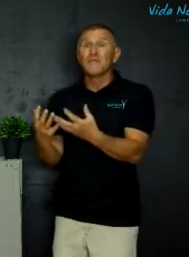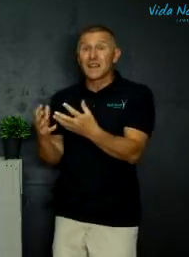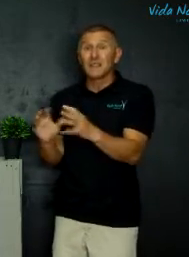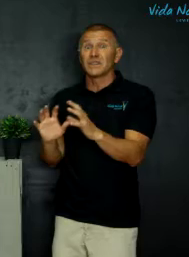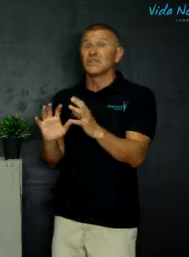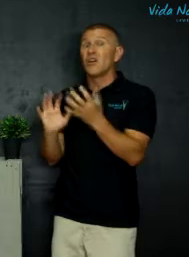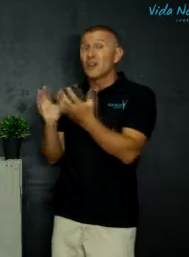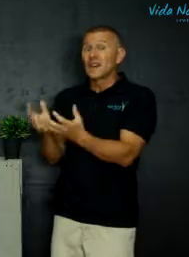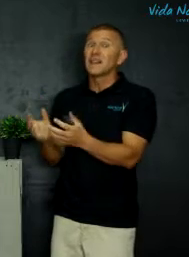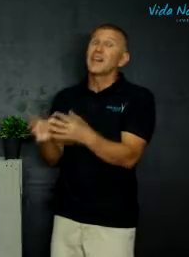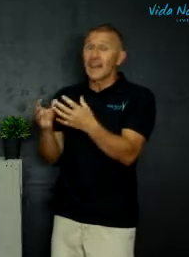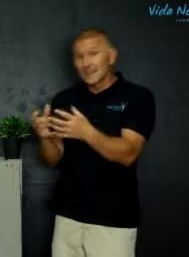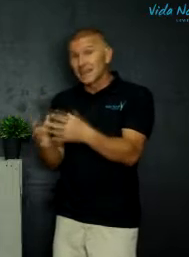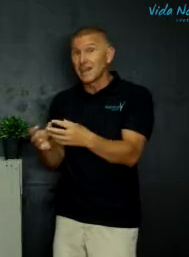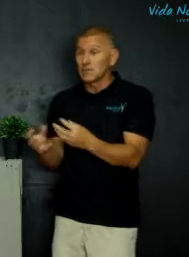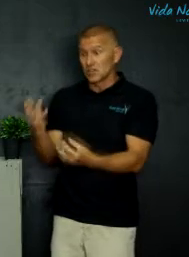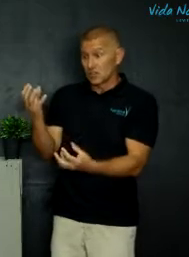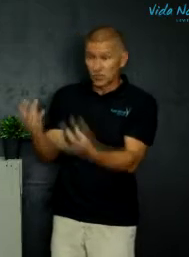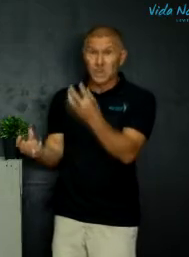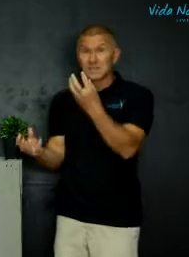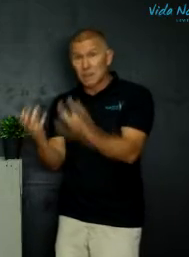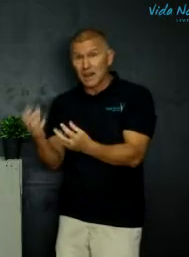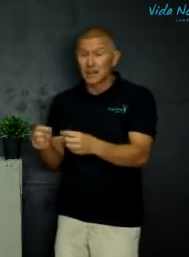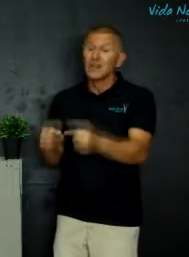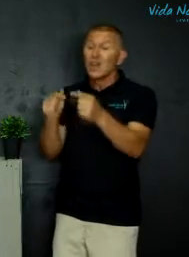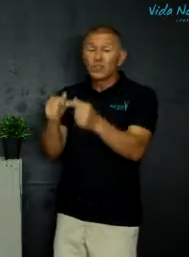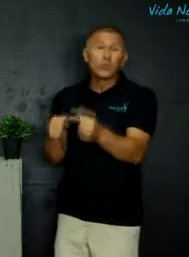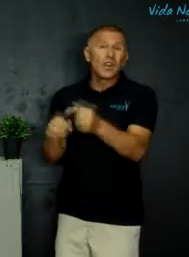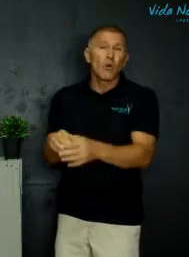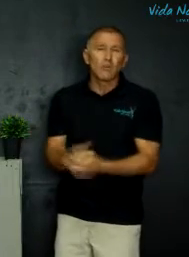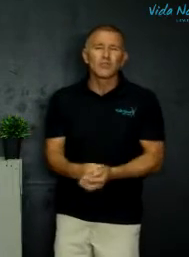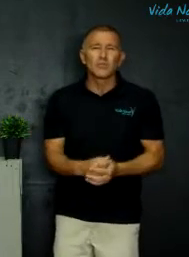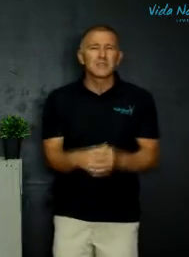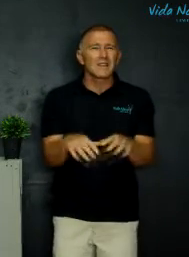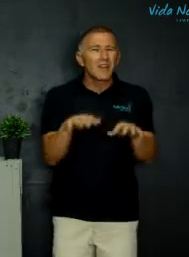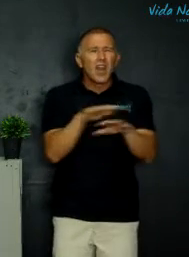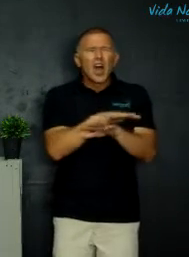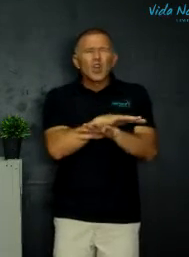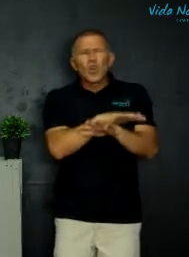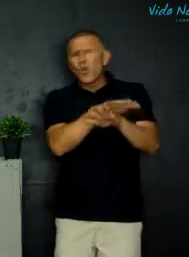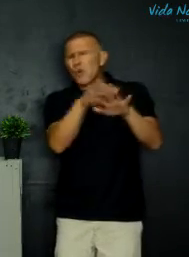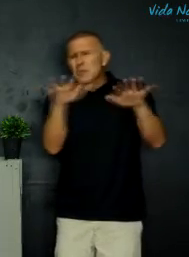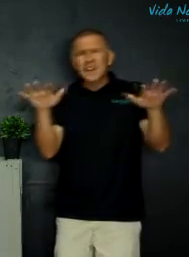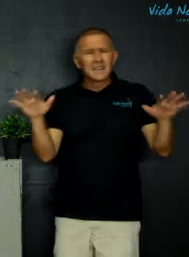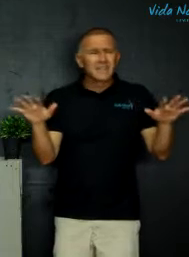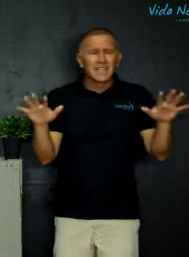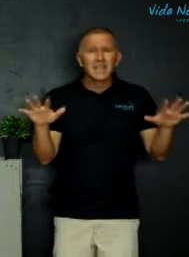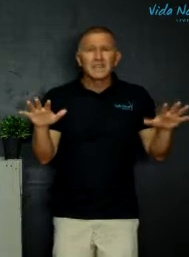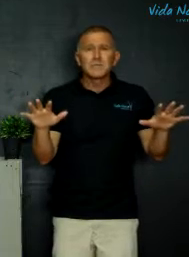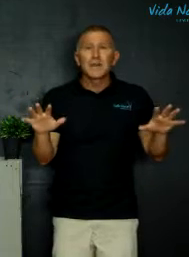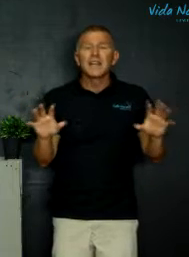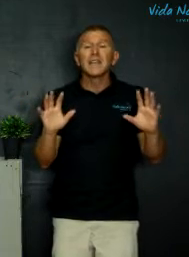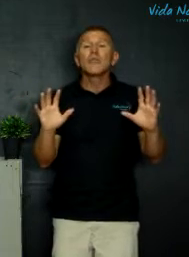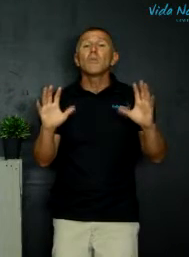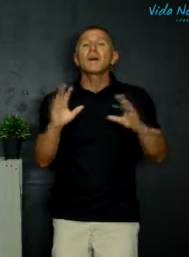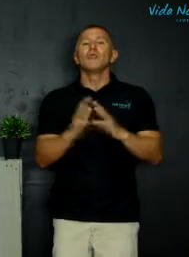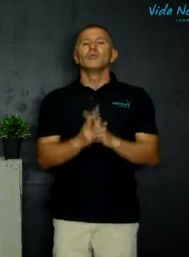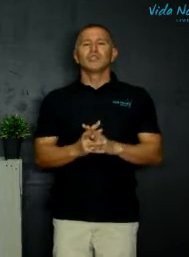van hulle wat nader aan die rechte game is, dit is twee spanne, twee kovers op geslag, klomp kinders wat krik het speel en hier kom een coach.